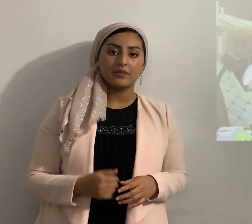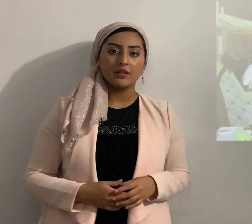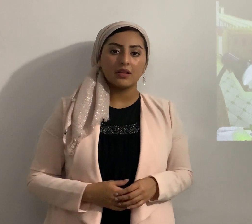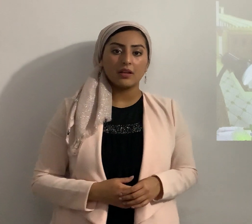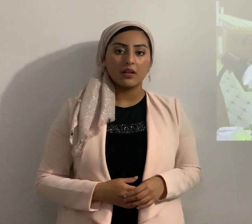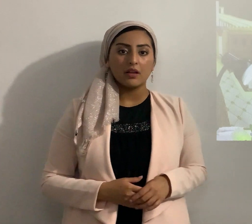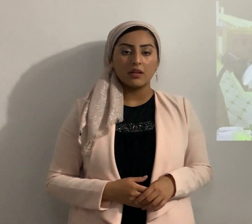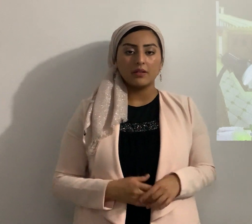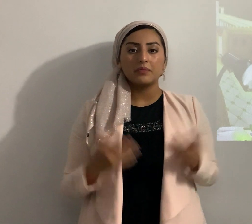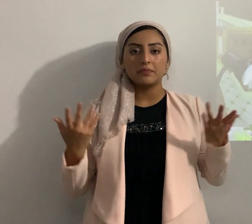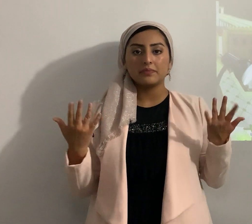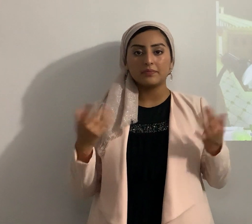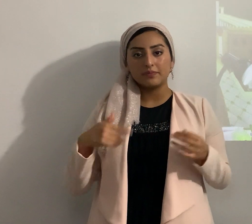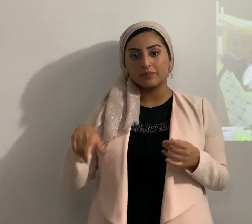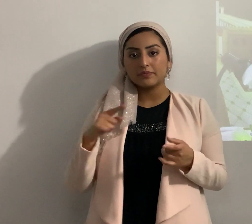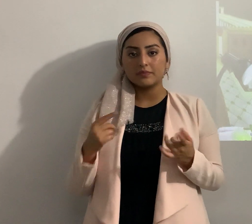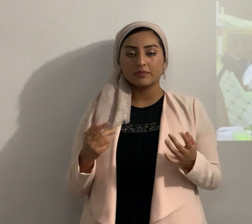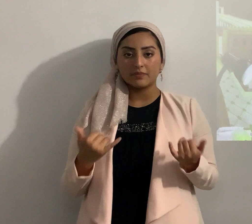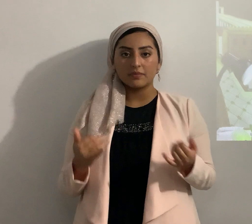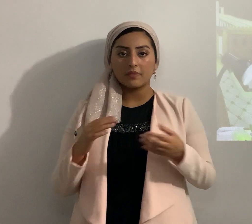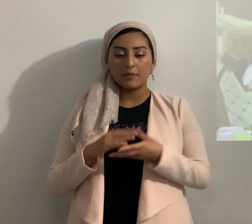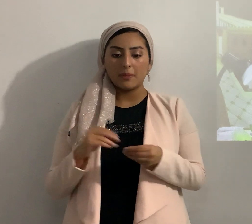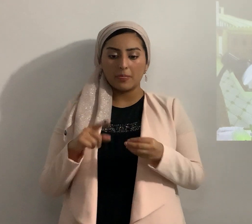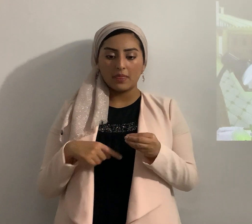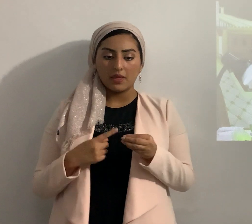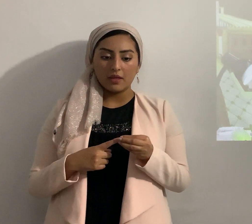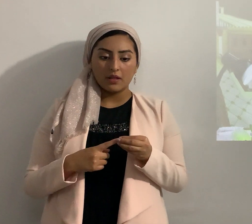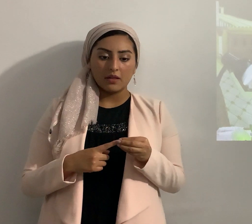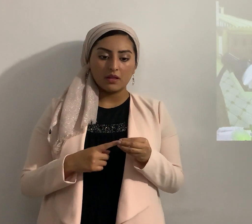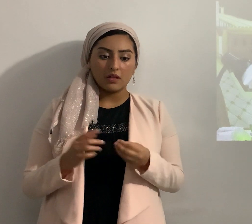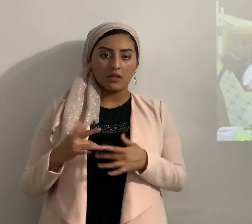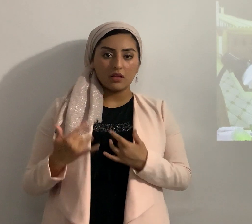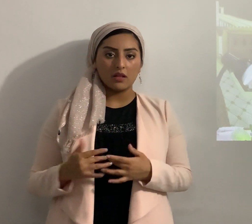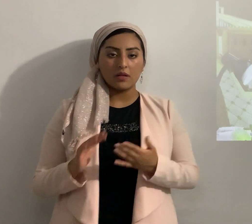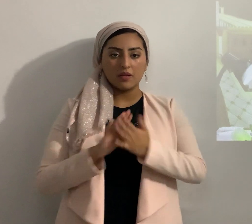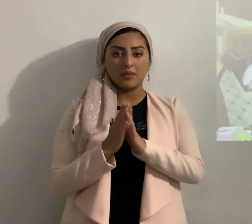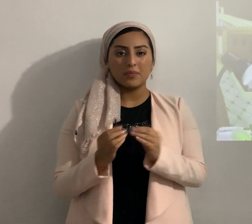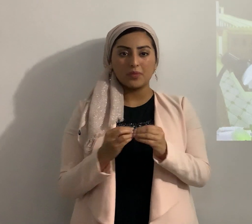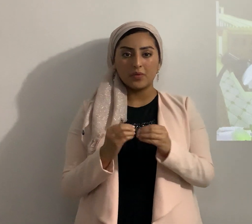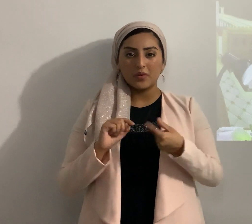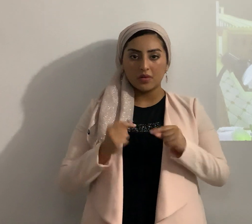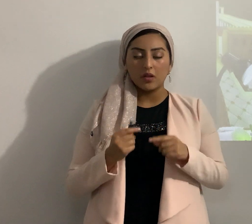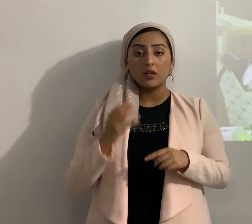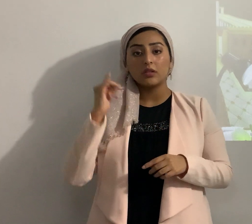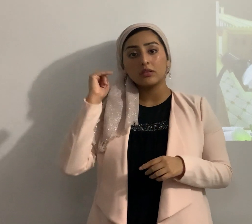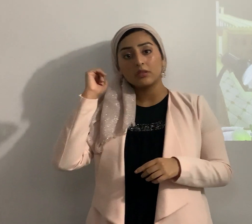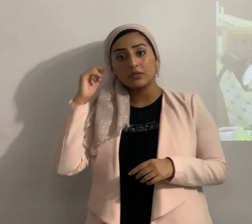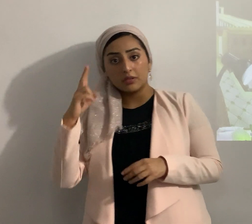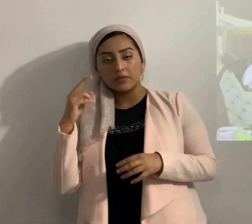los espero también aquí habla del el endurecimiento de corazón que Yahweh hizo a Faraón